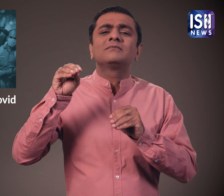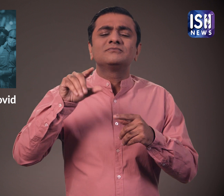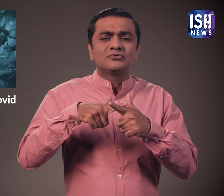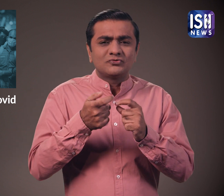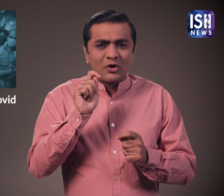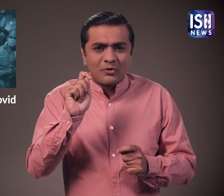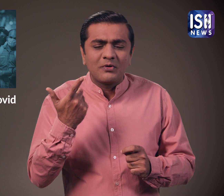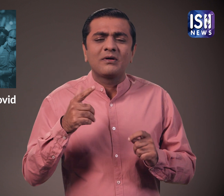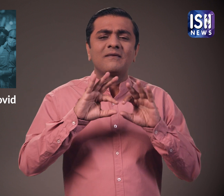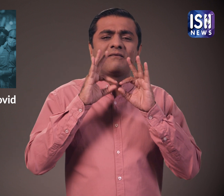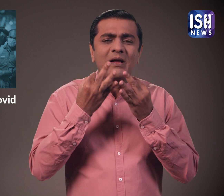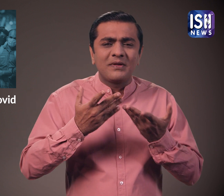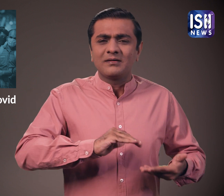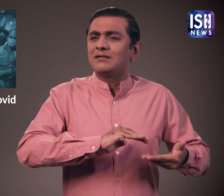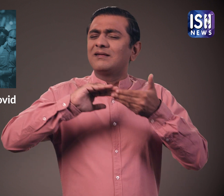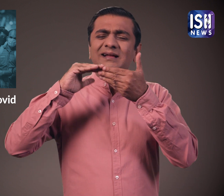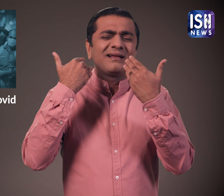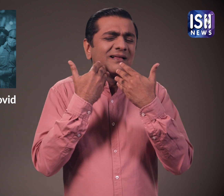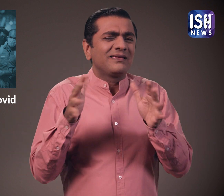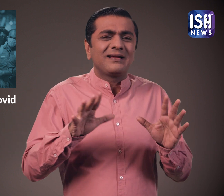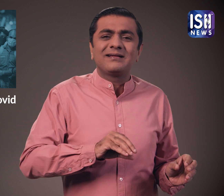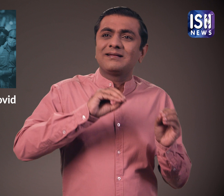है या वहाँ शादी कर ली है